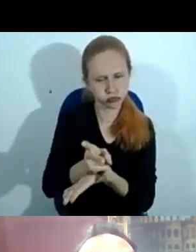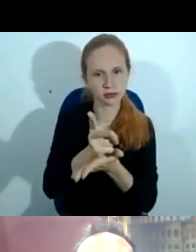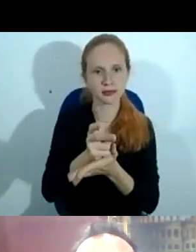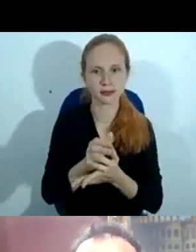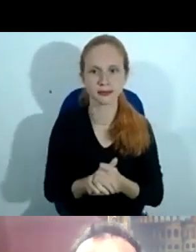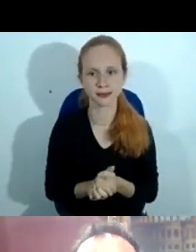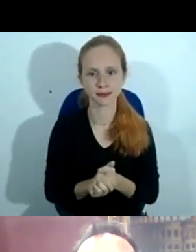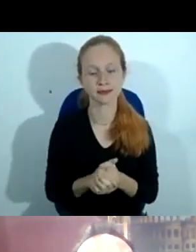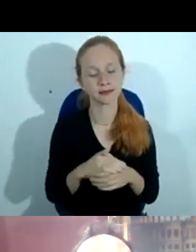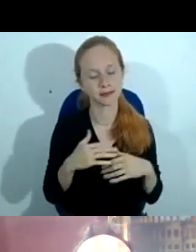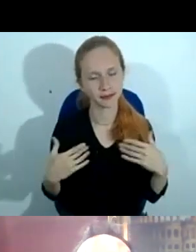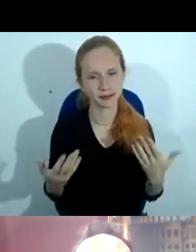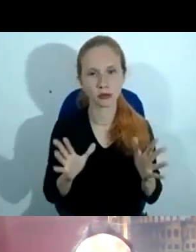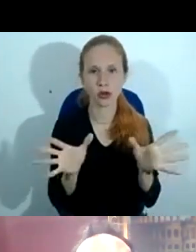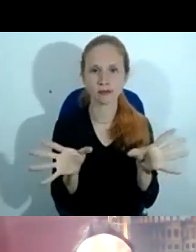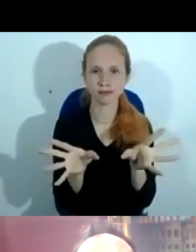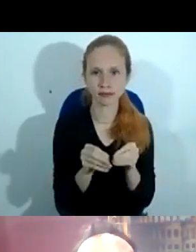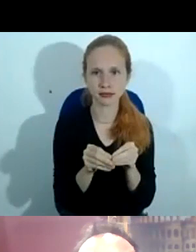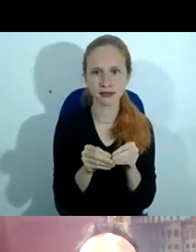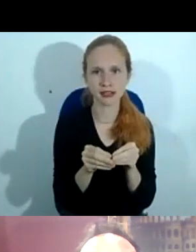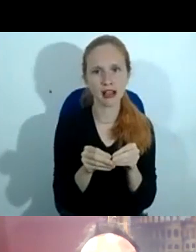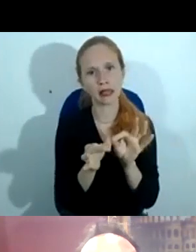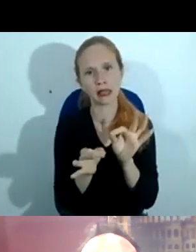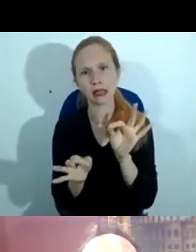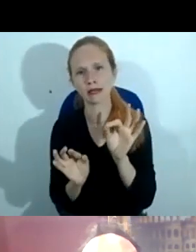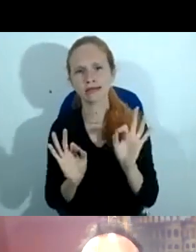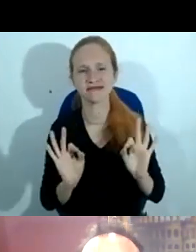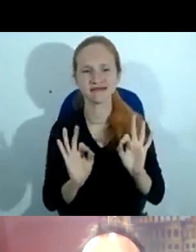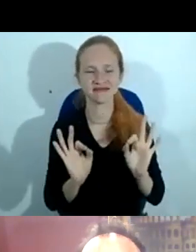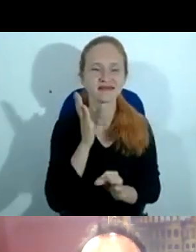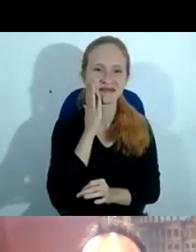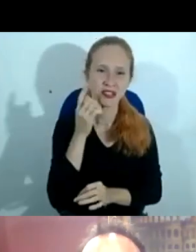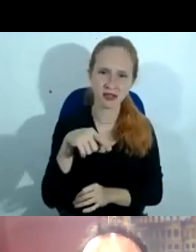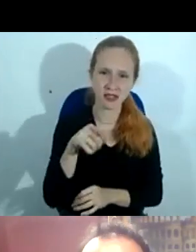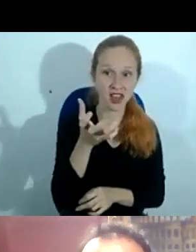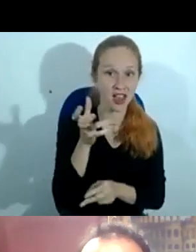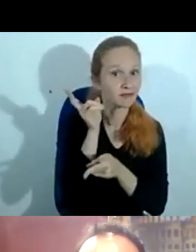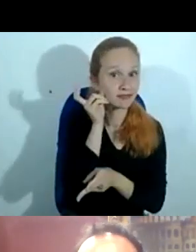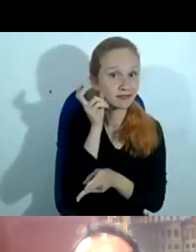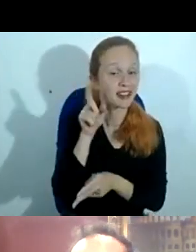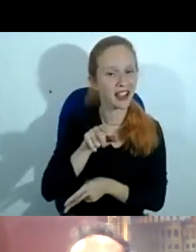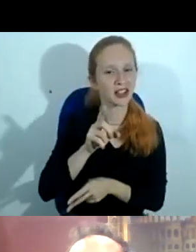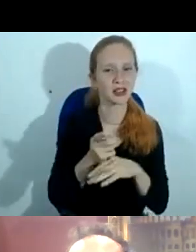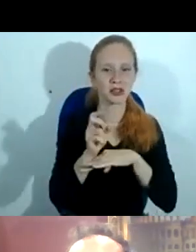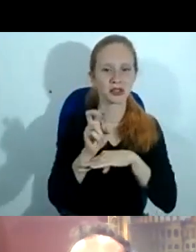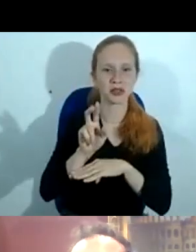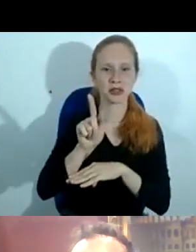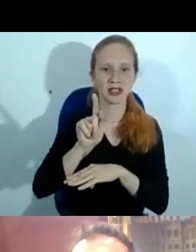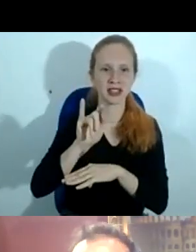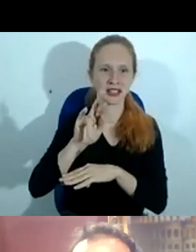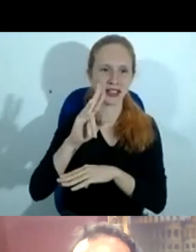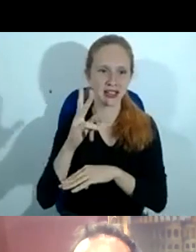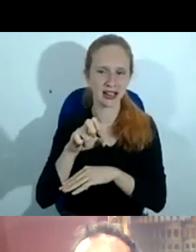Então, feito esse breve entroito, não vou me alongar ainda mais porque eu sei que todos querem ouvir. É o doutor Guilherme Cazelli, a estrela